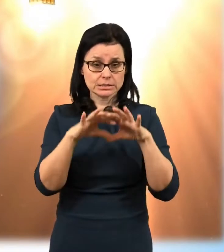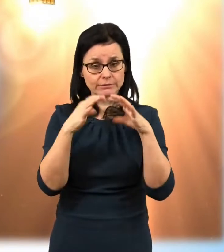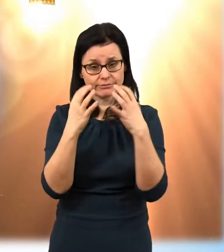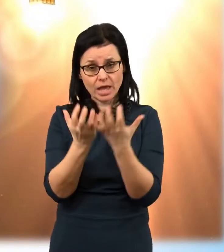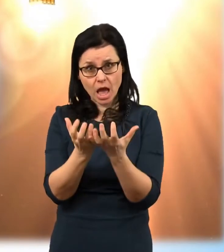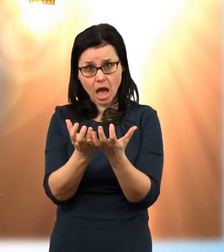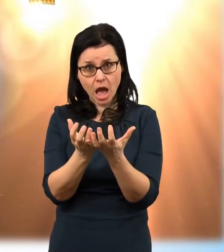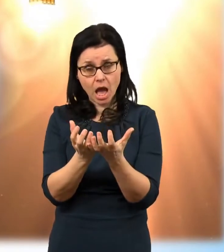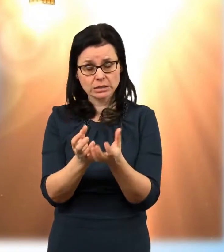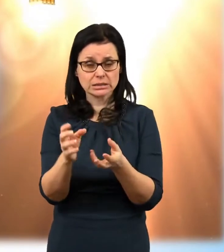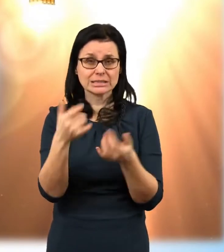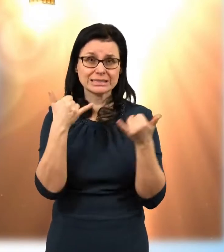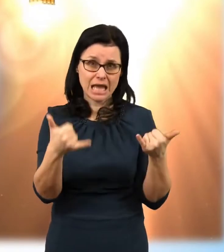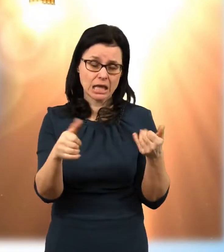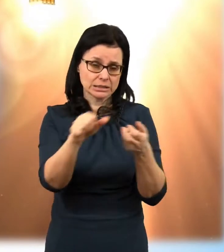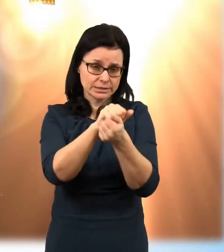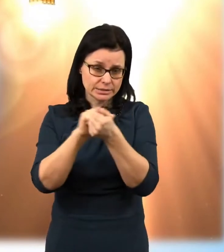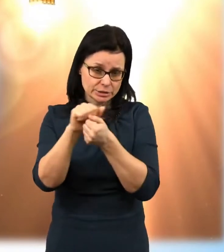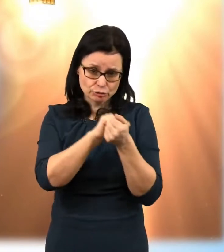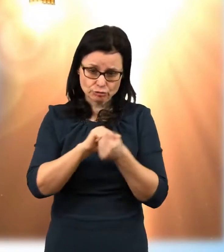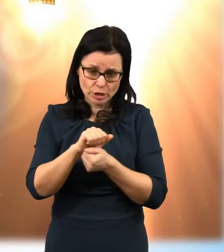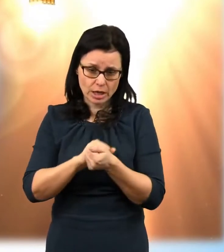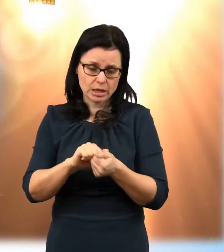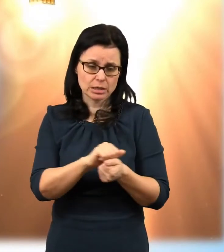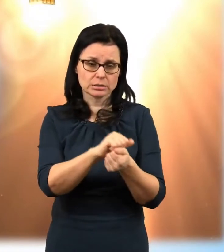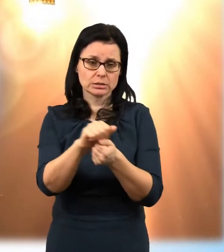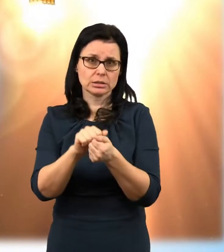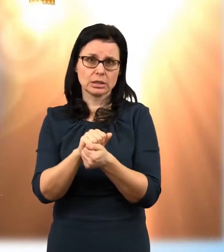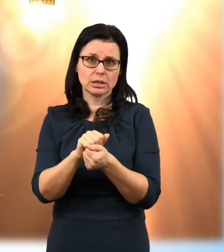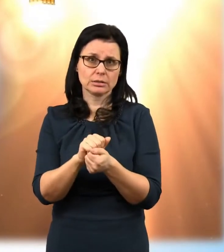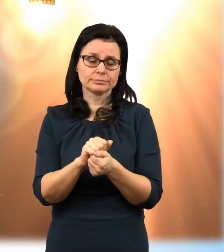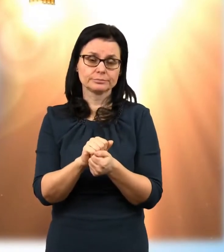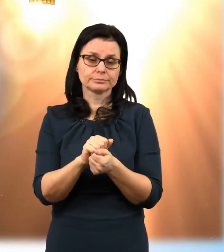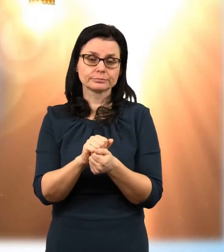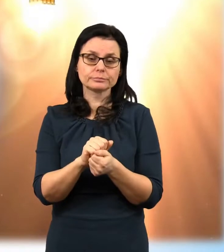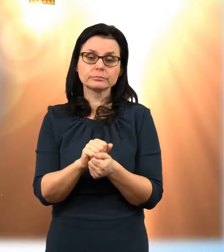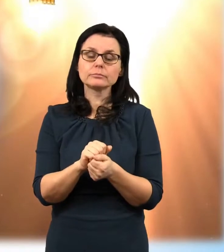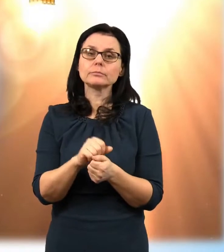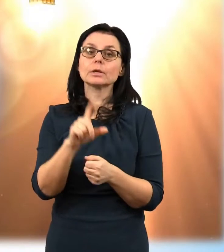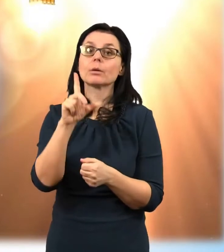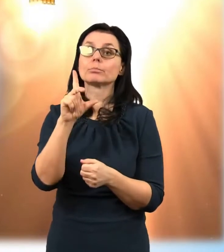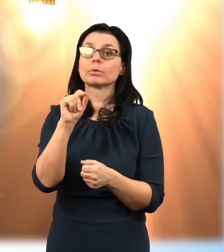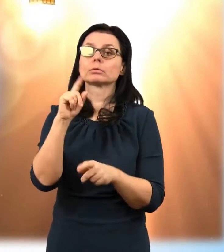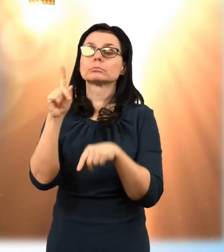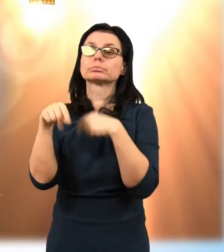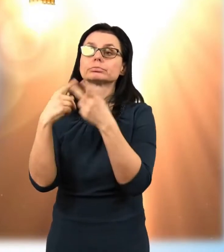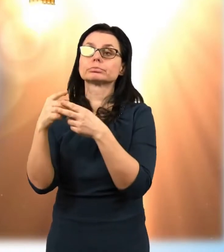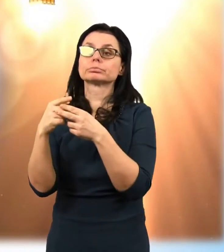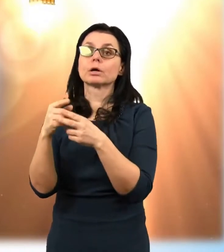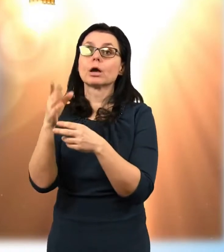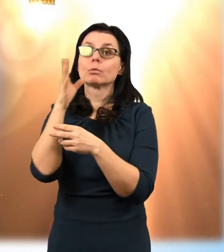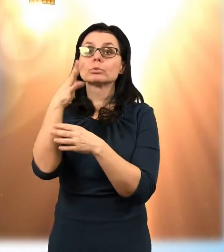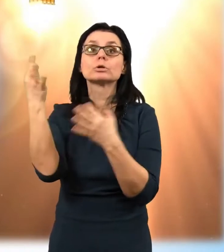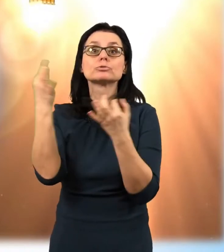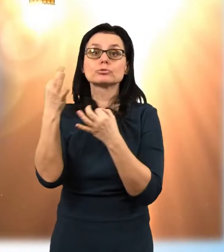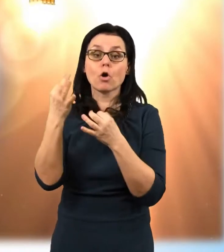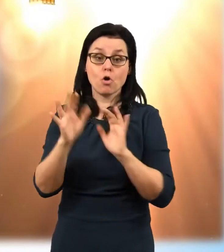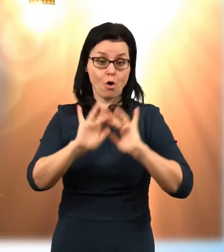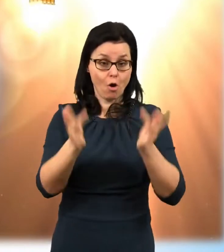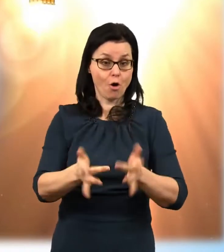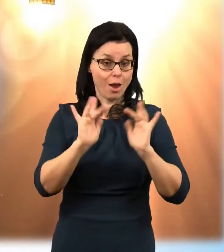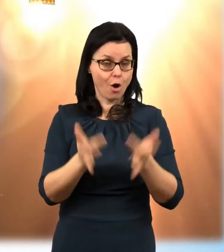devastovaný a tisíc let pustý, tak na tento svět se stoupí svaté město.